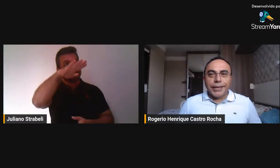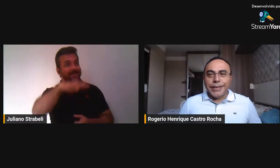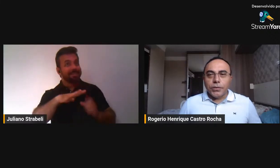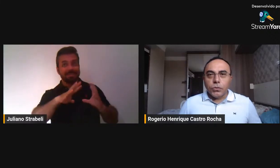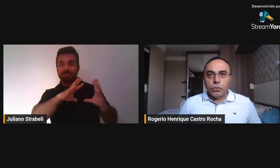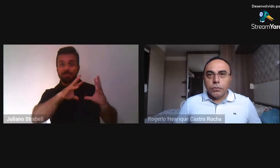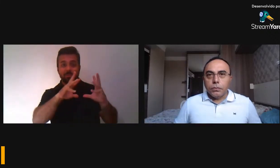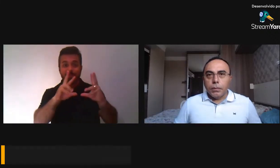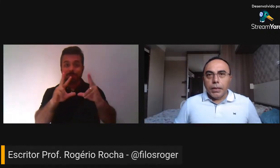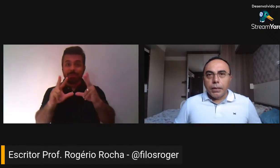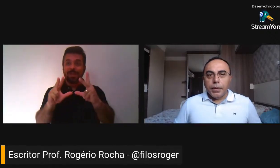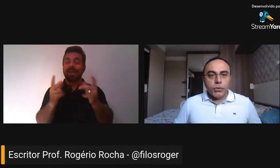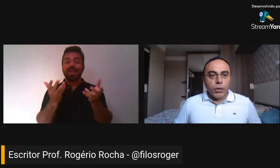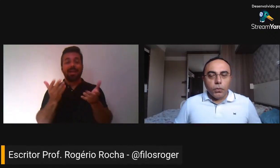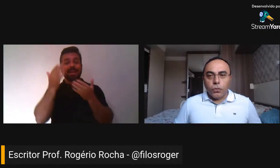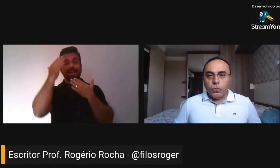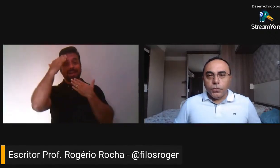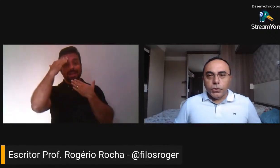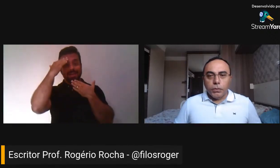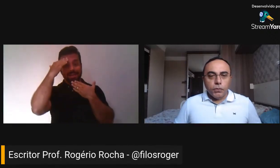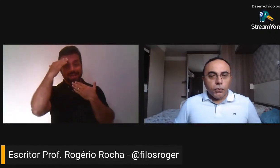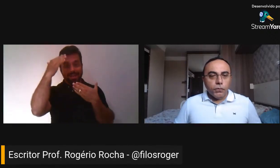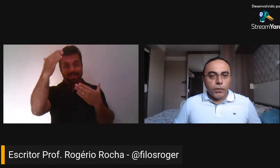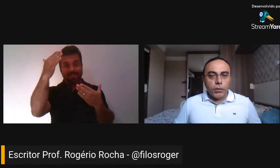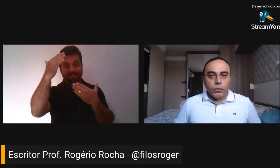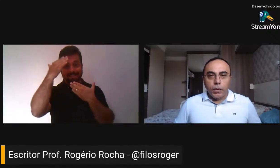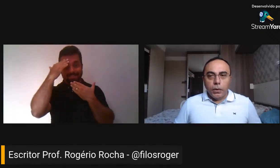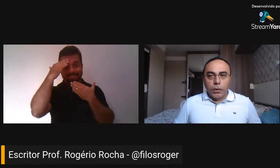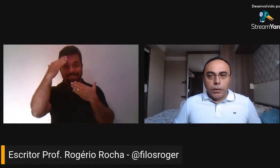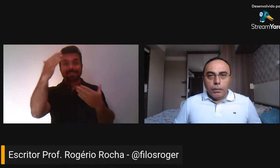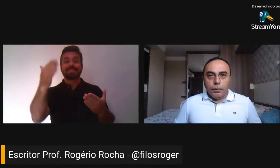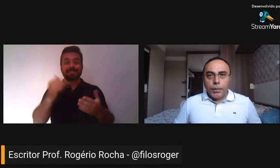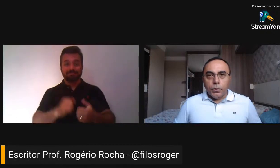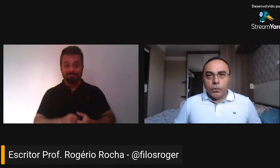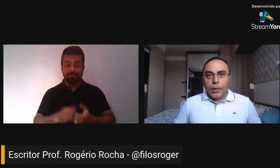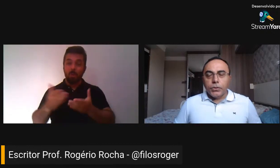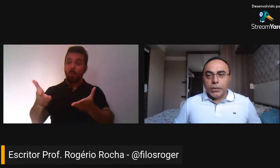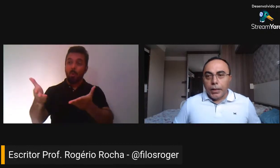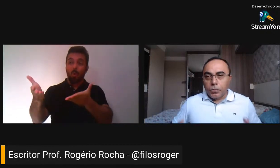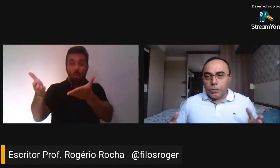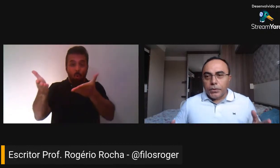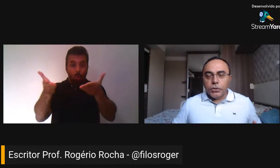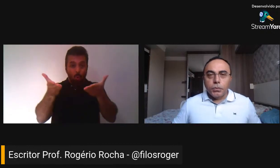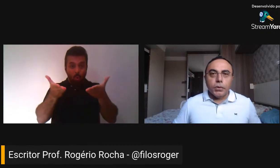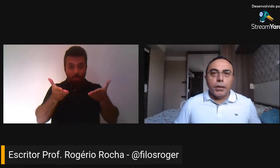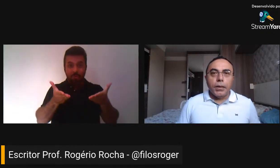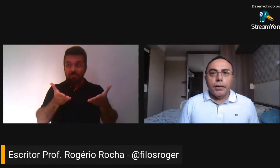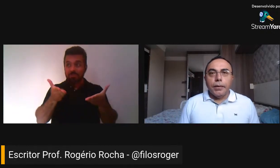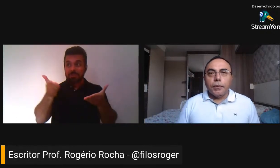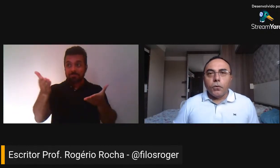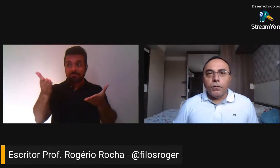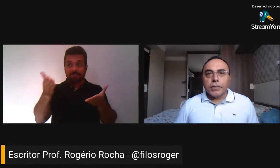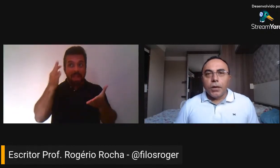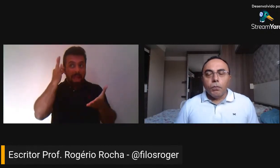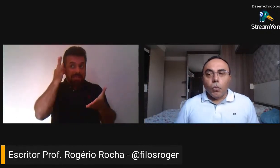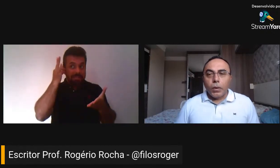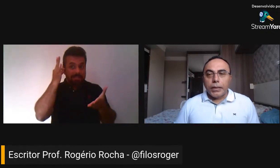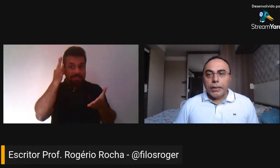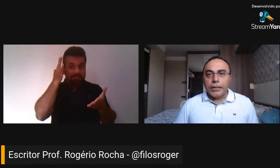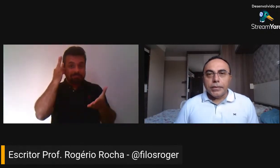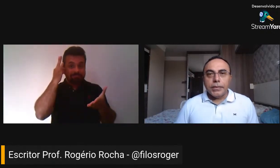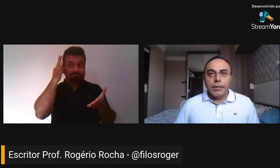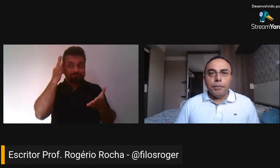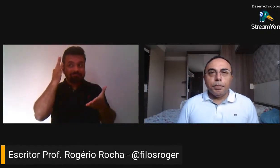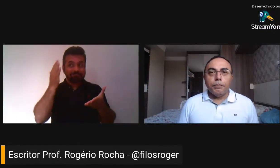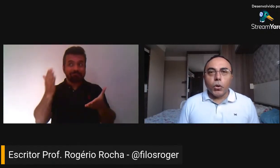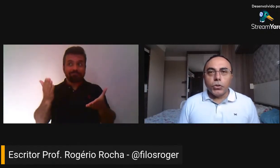Eu agradeço, primeiramente, ao convite que foi feito pelo Reginaldo para a gente poder conversar um pouco